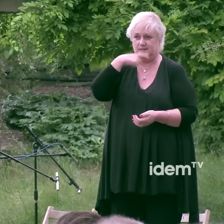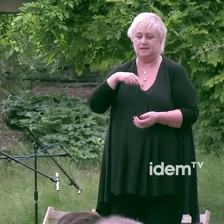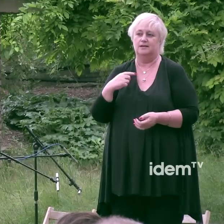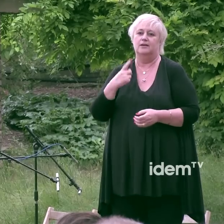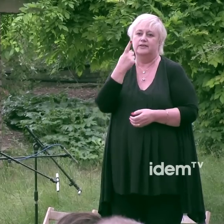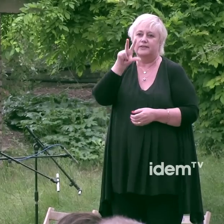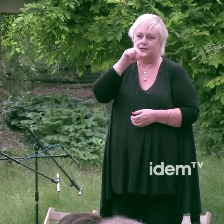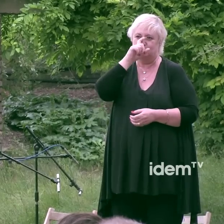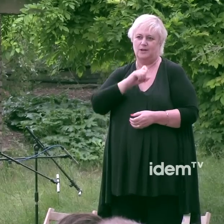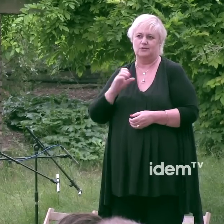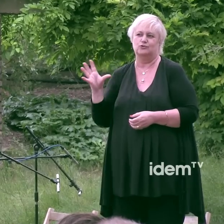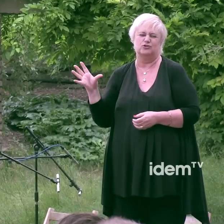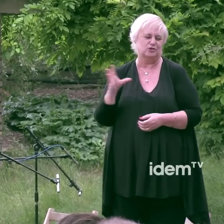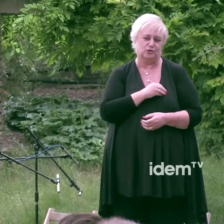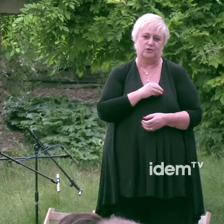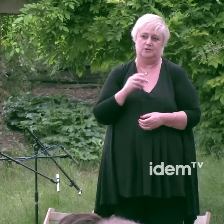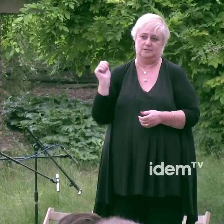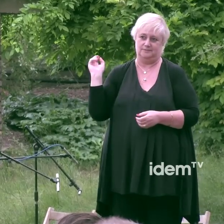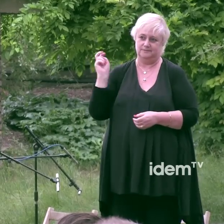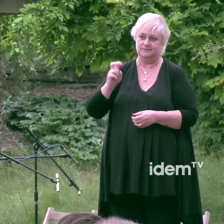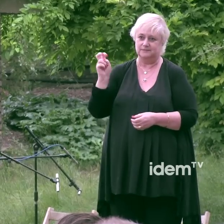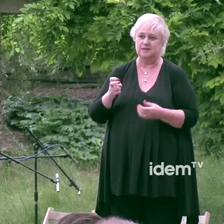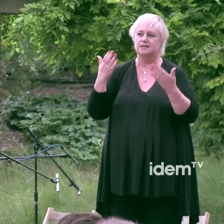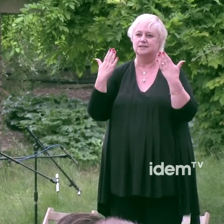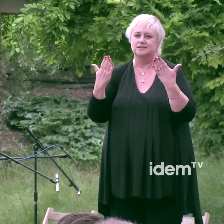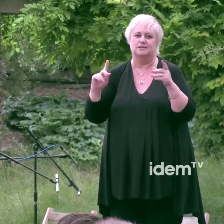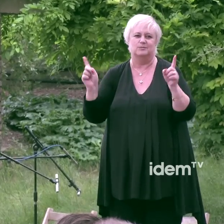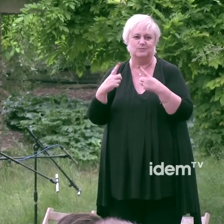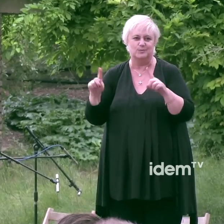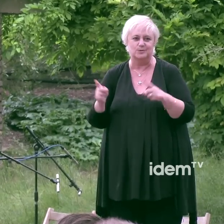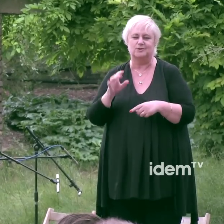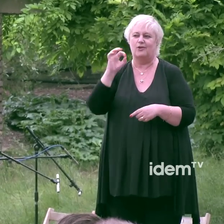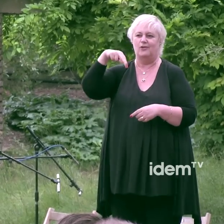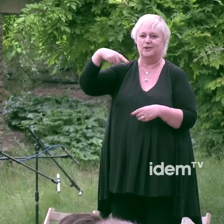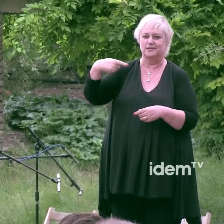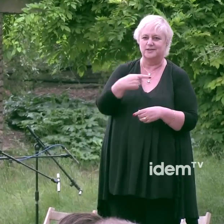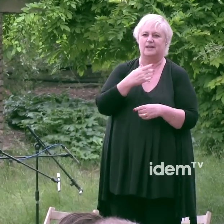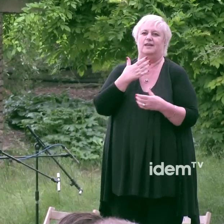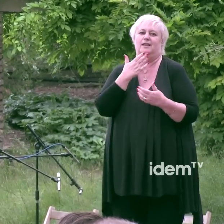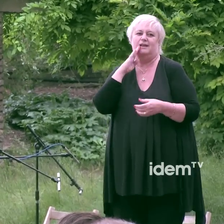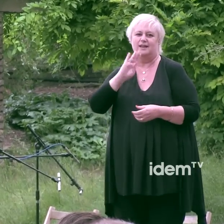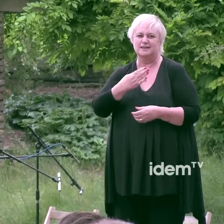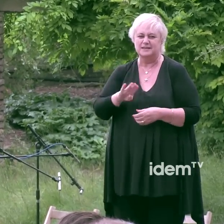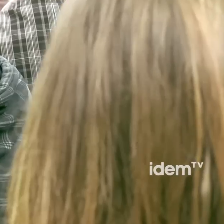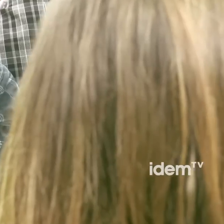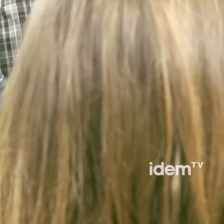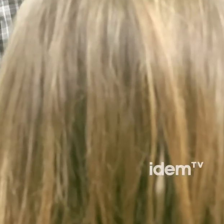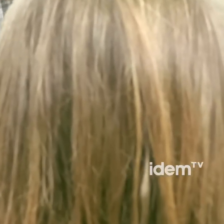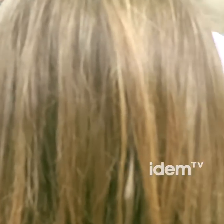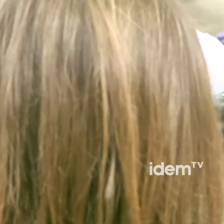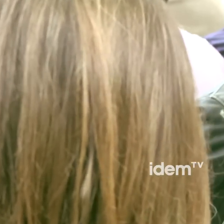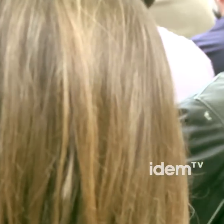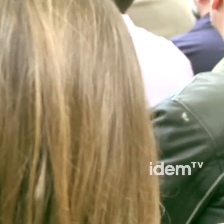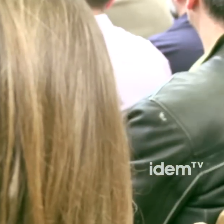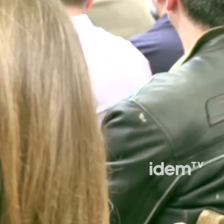memorials gràcies a les ONGs els músics els cantants els artistes a les institucions públiques i privades els